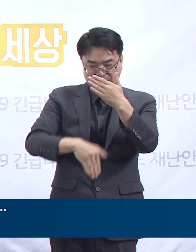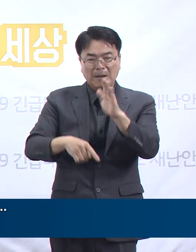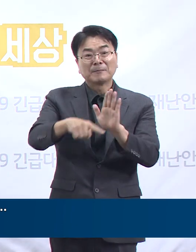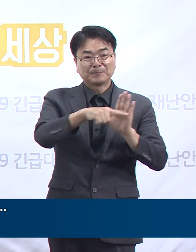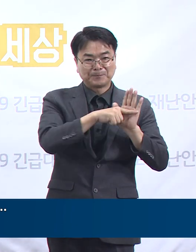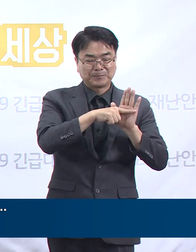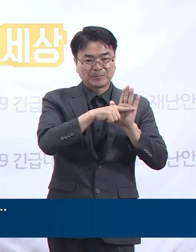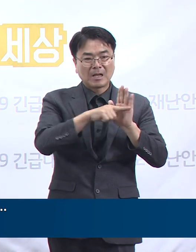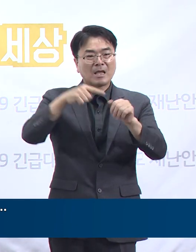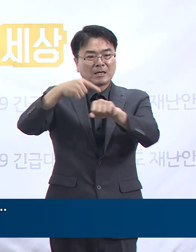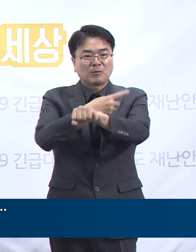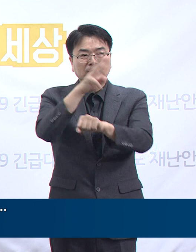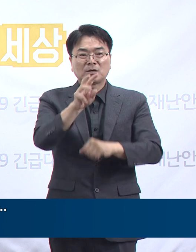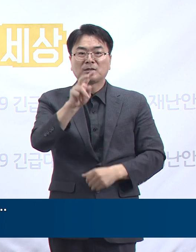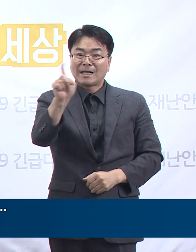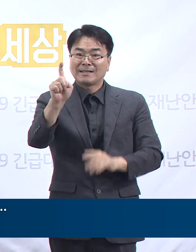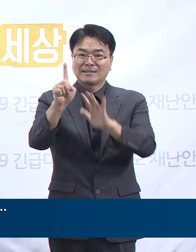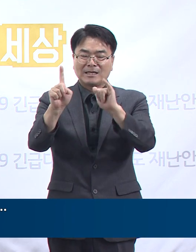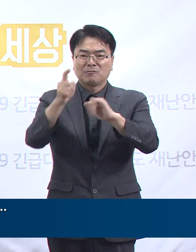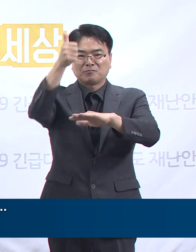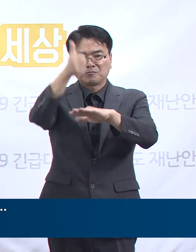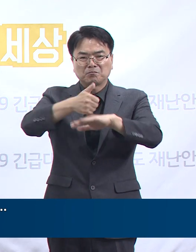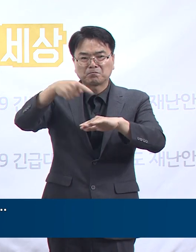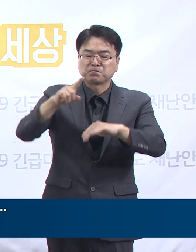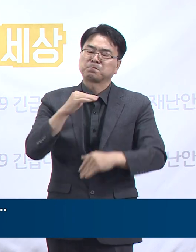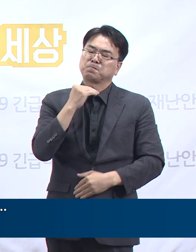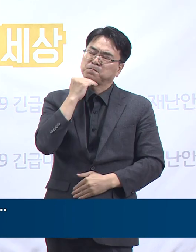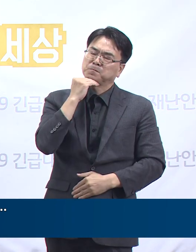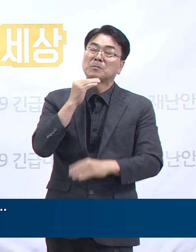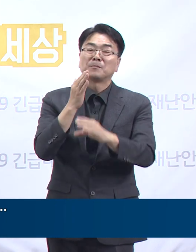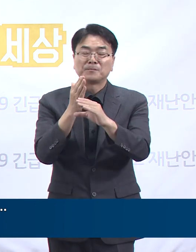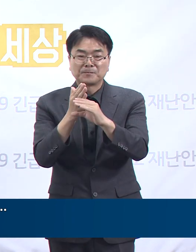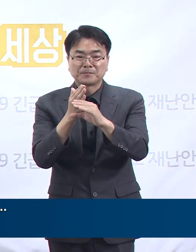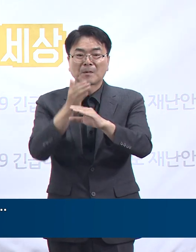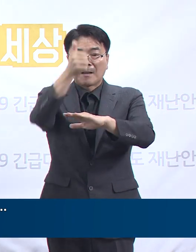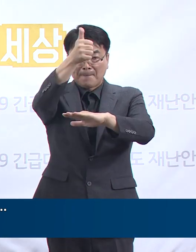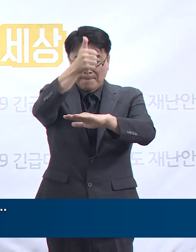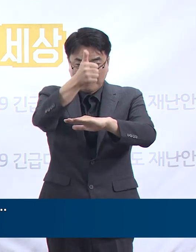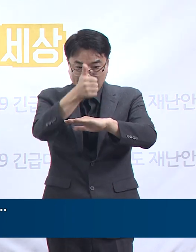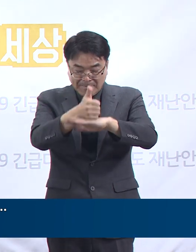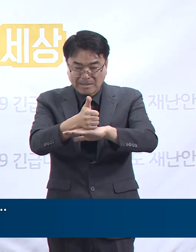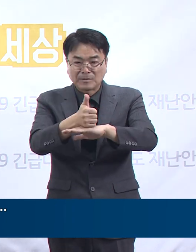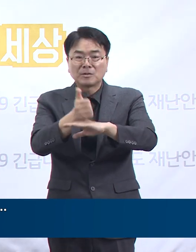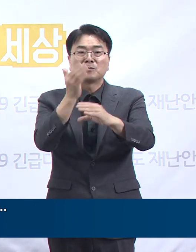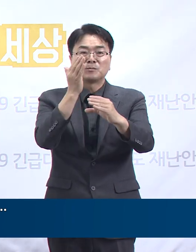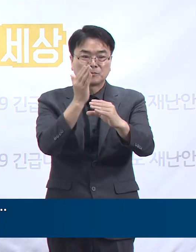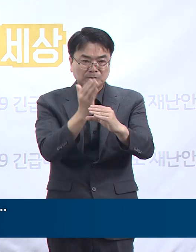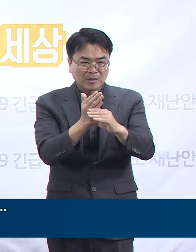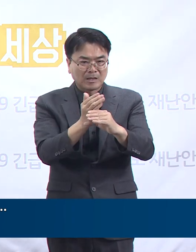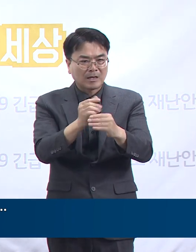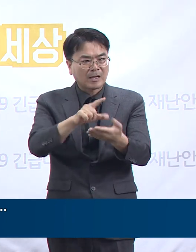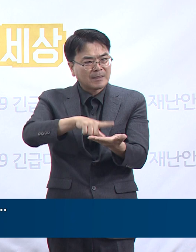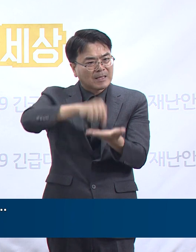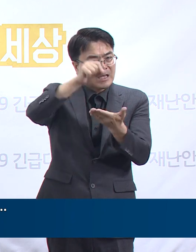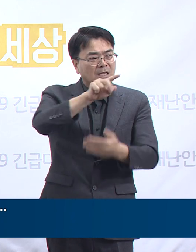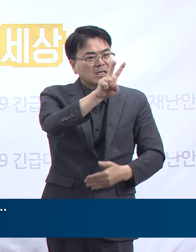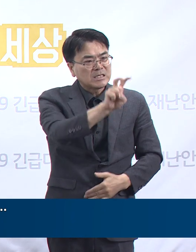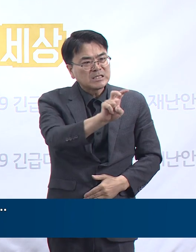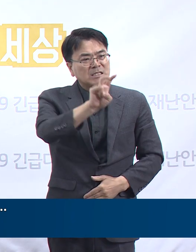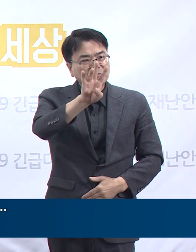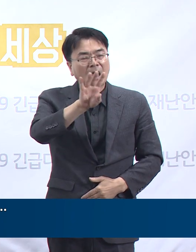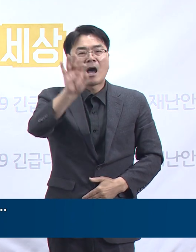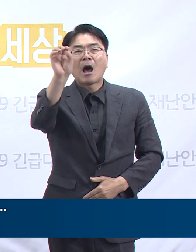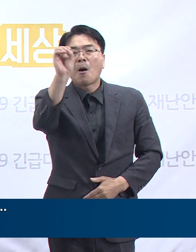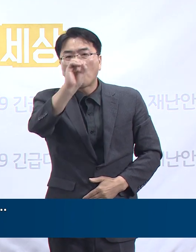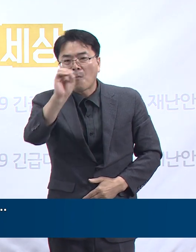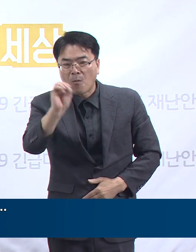31명은 아직 결과를 기다리고 있습니다. 검사 결과가 나온 사람 중에서 약 24%의 높은 검사